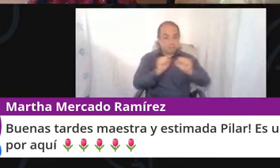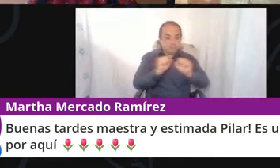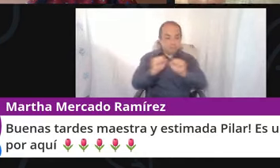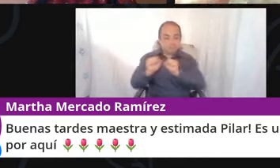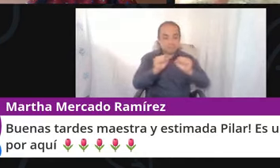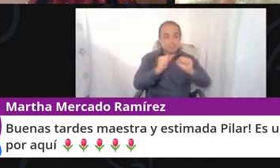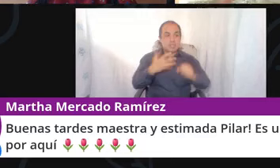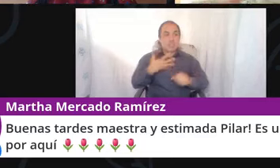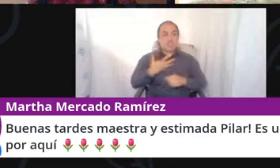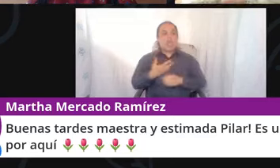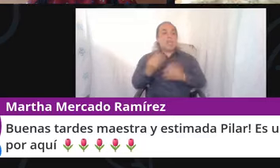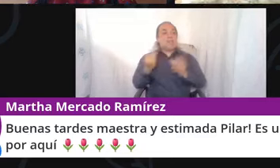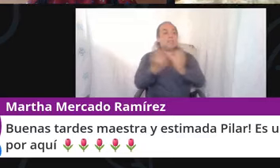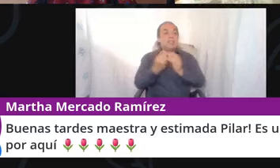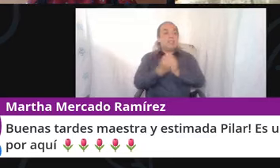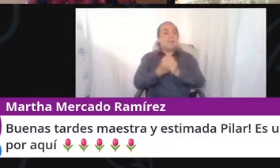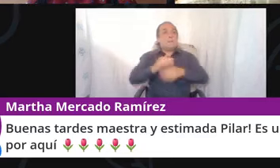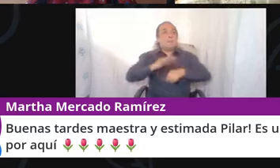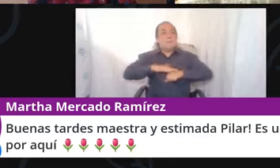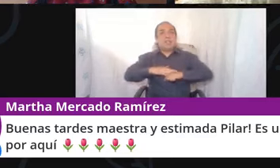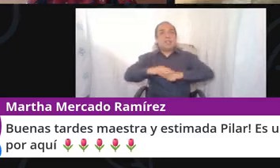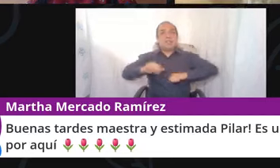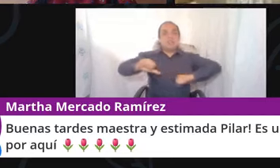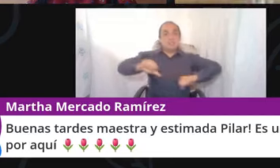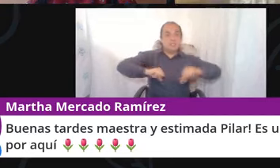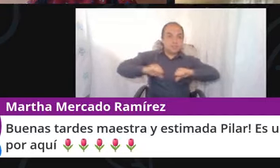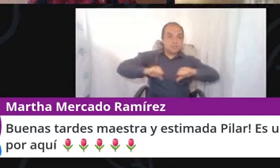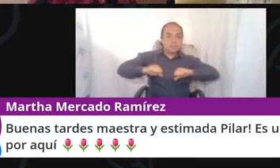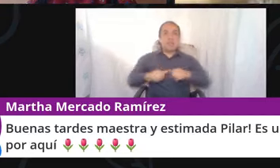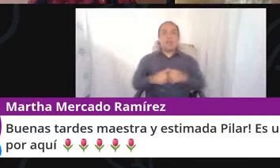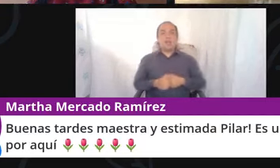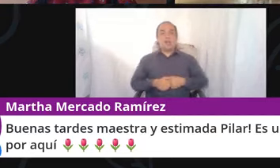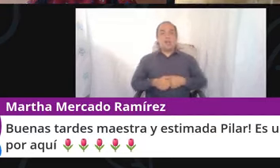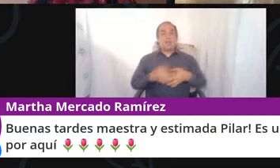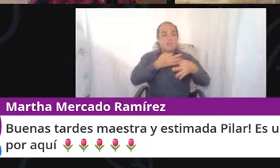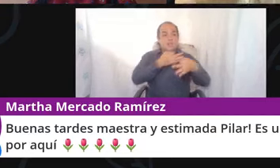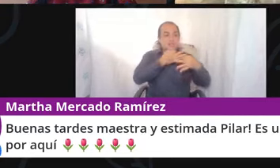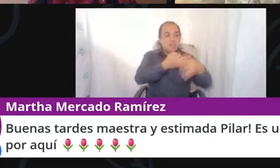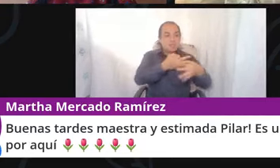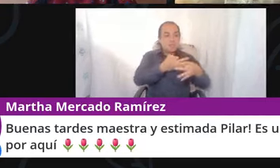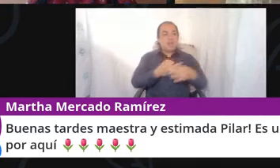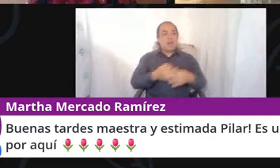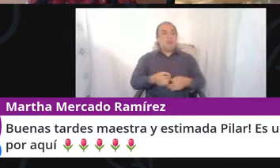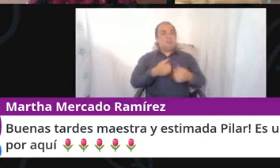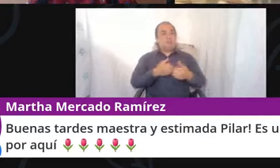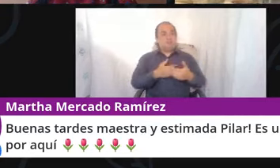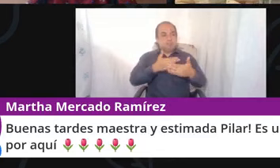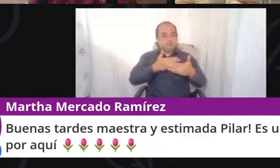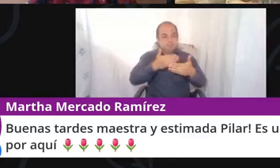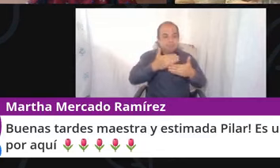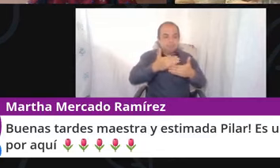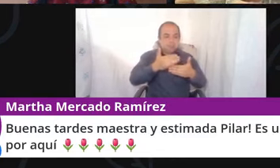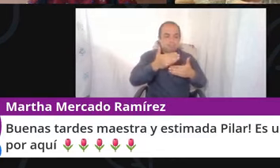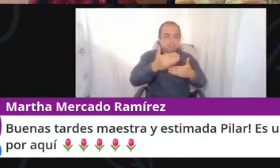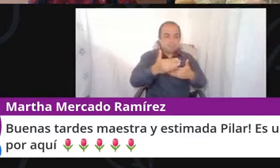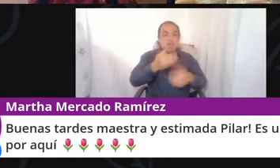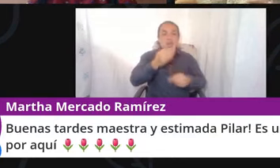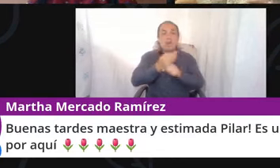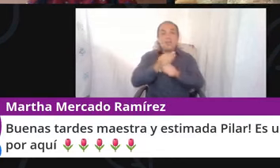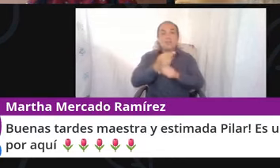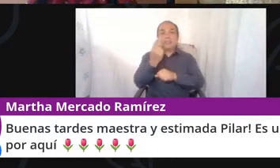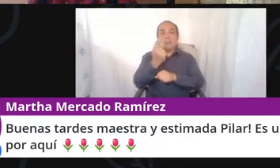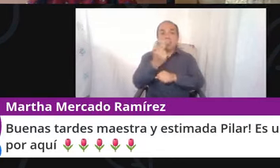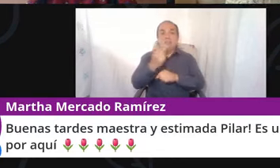tengo que hacer mis clases más dinámicas, o sea, es una cosa tras otra, ¿no?, y si ahorita dice, ¿será necesario tomarte